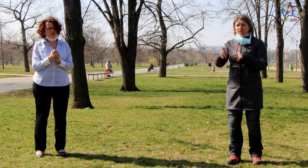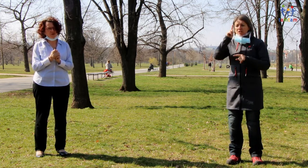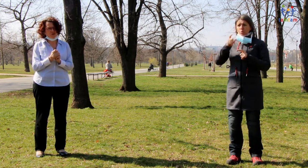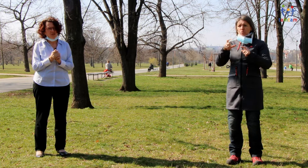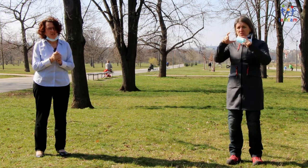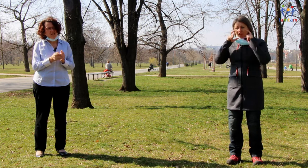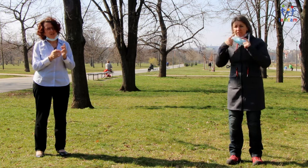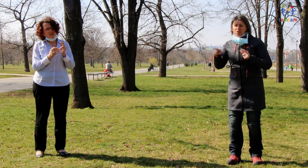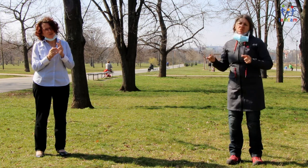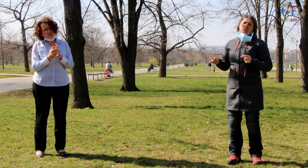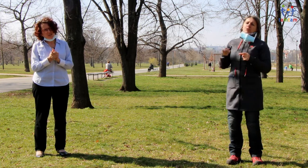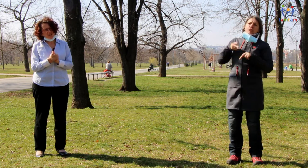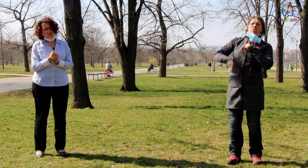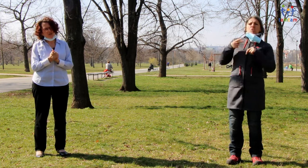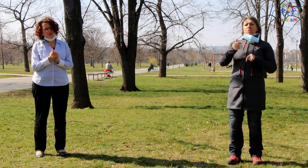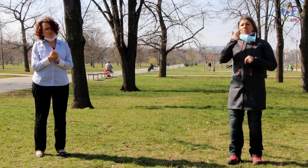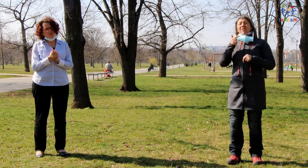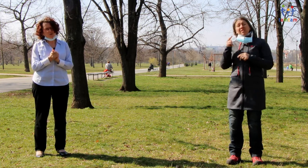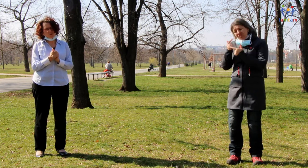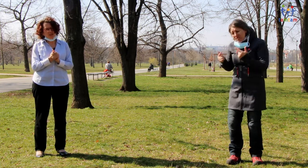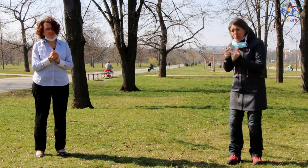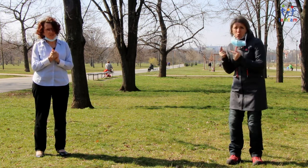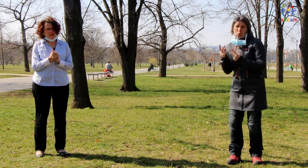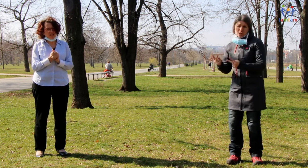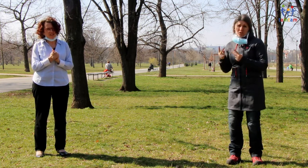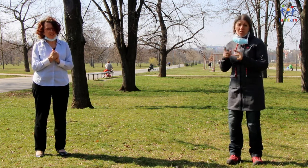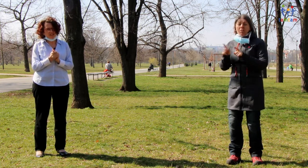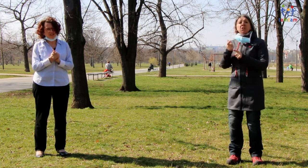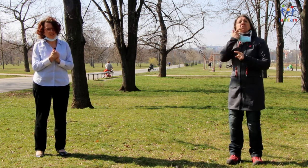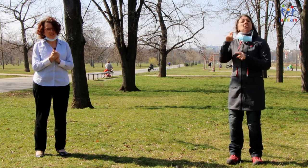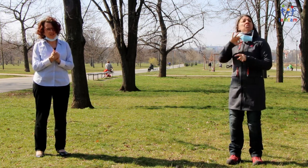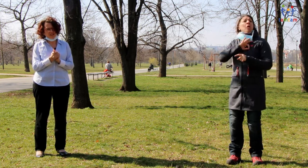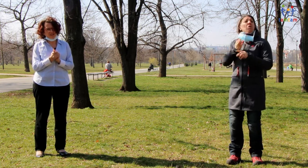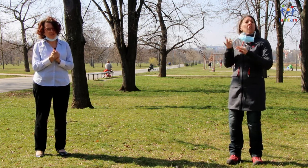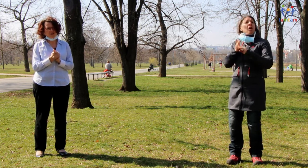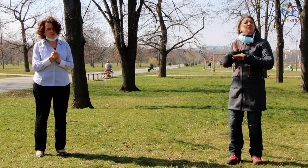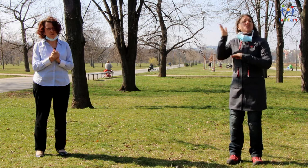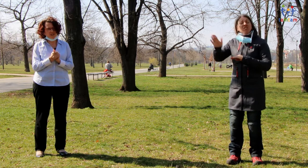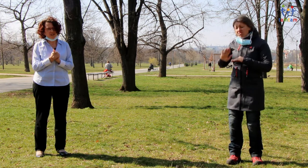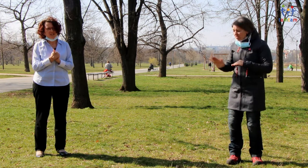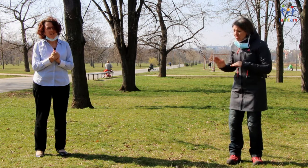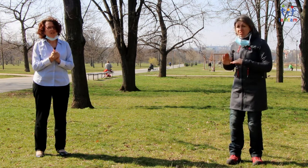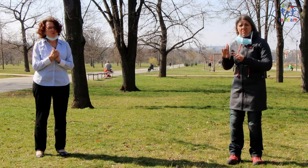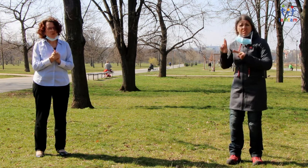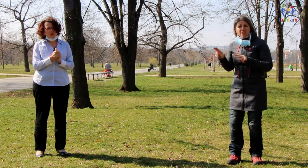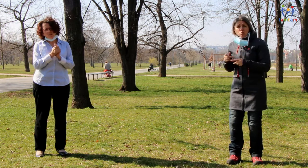venku. Že třeba nemůžou se potkávat s kamarády tak, jak jsou zvyklé. Je potřeba jim